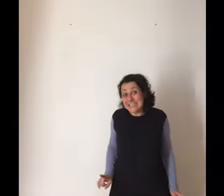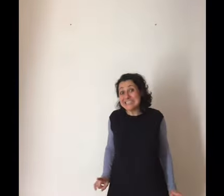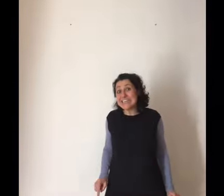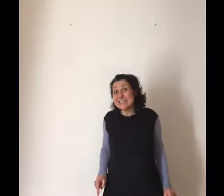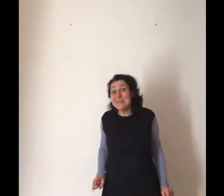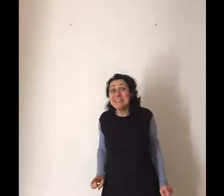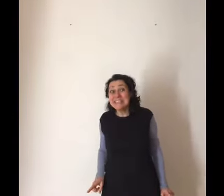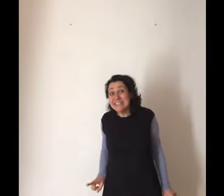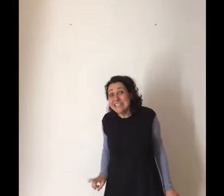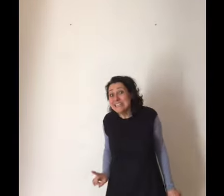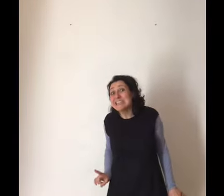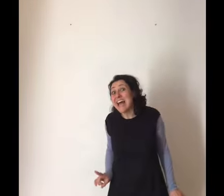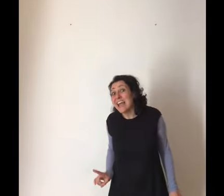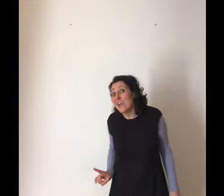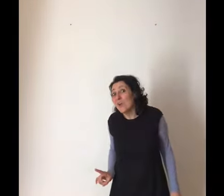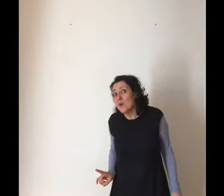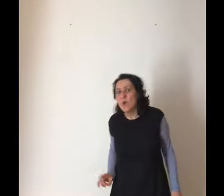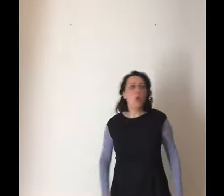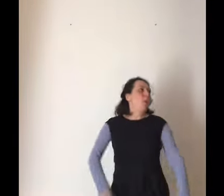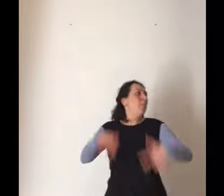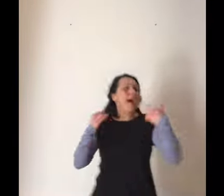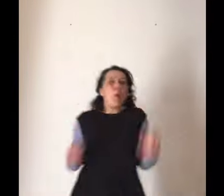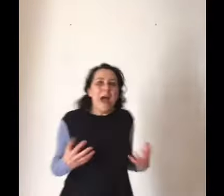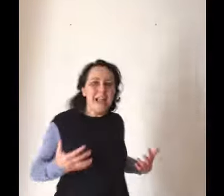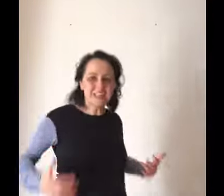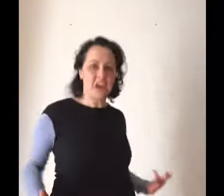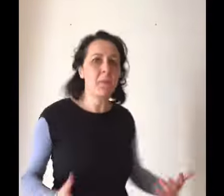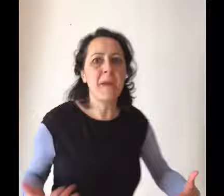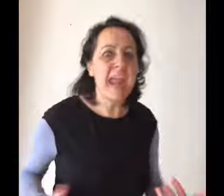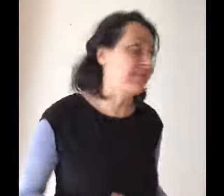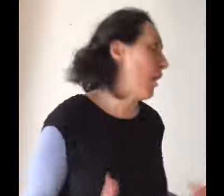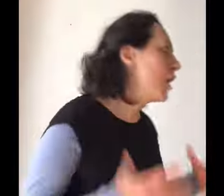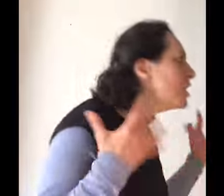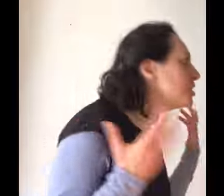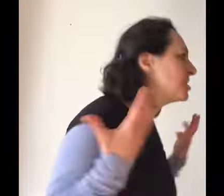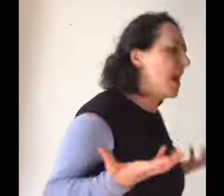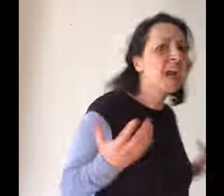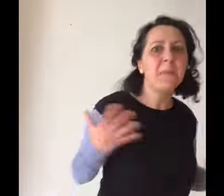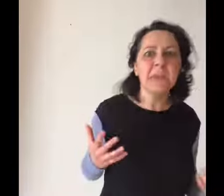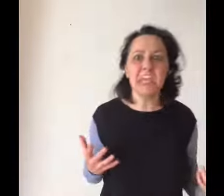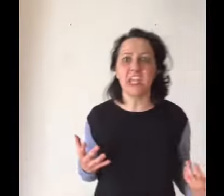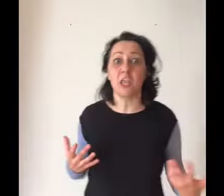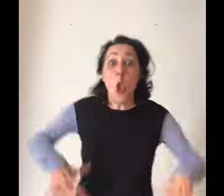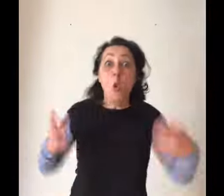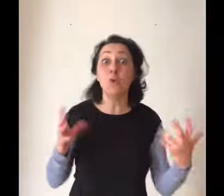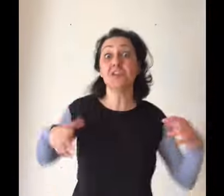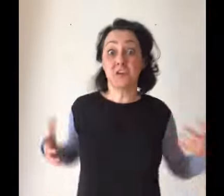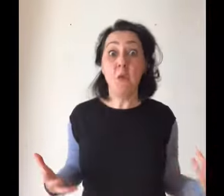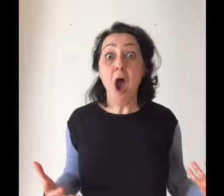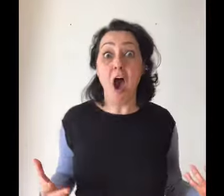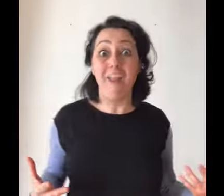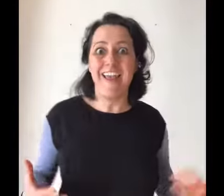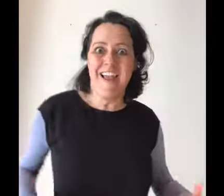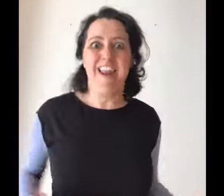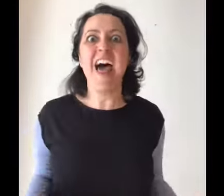scarpetta di cristallo. Ma quale scarpetta? Loro non ci siano capiti. Qui ci vuole la